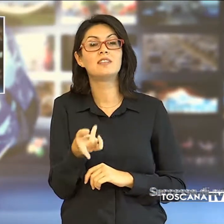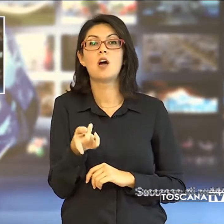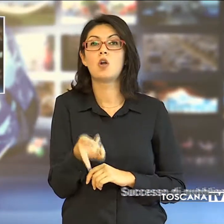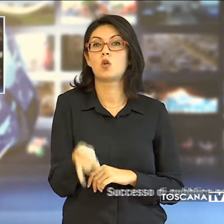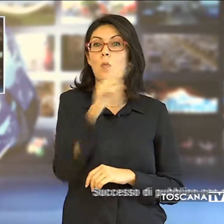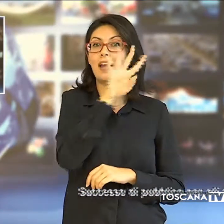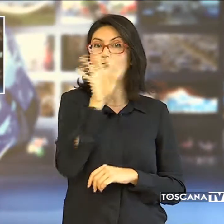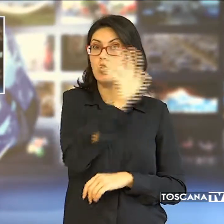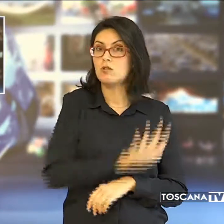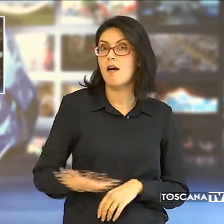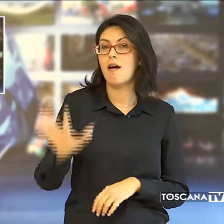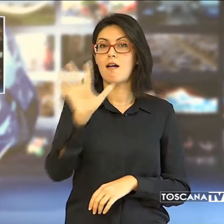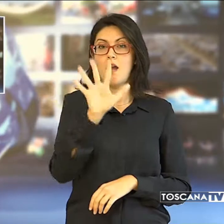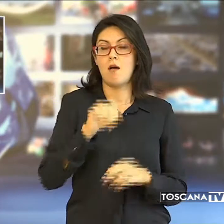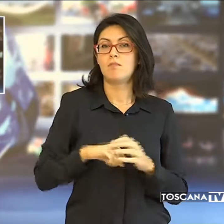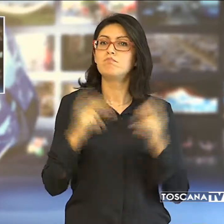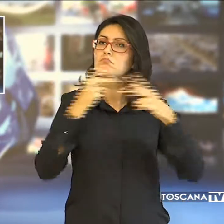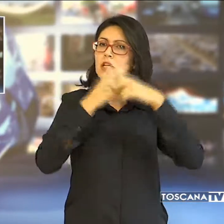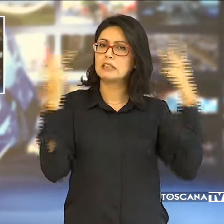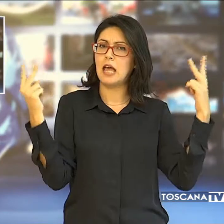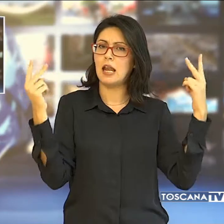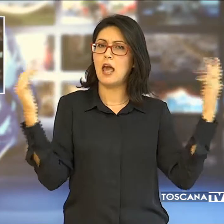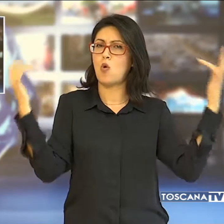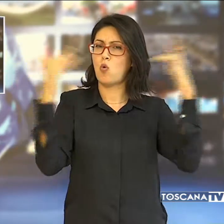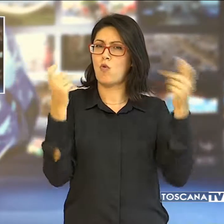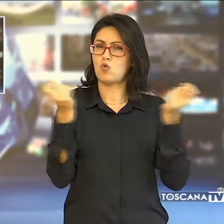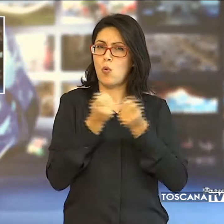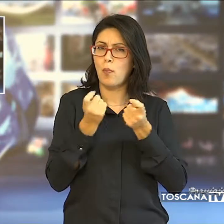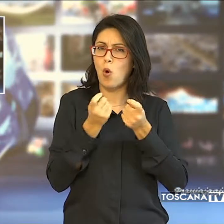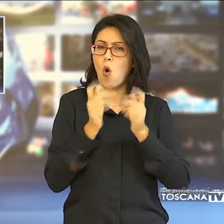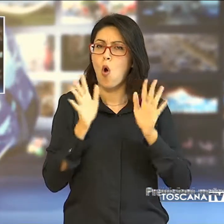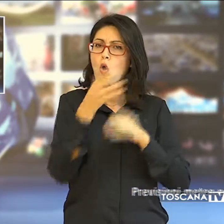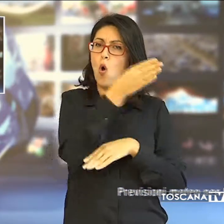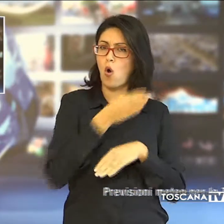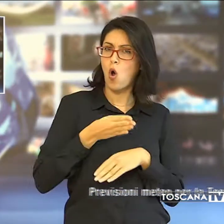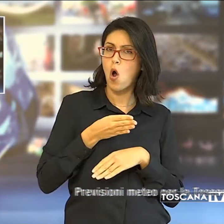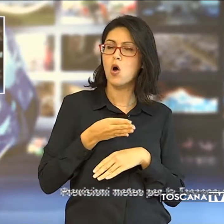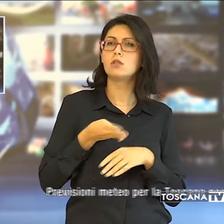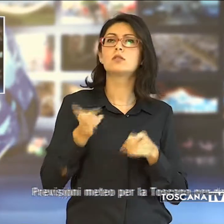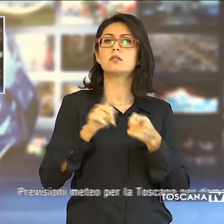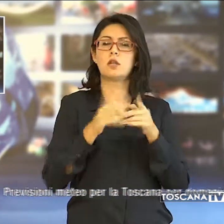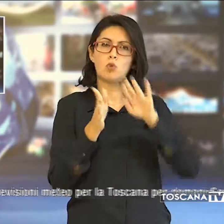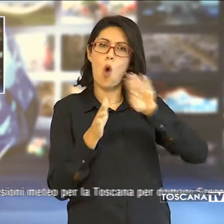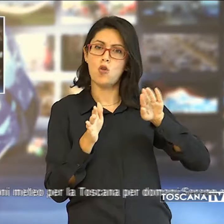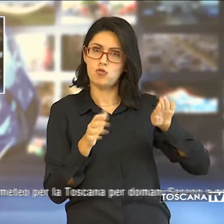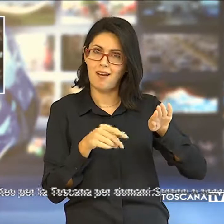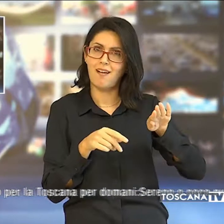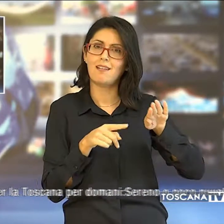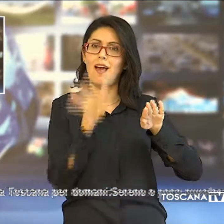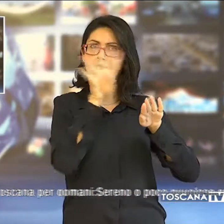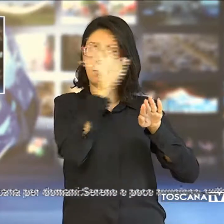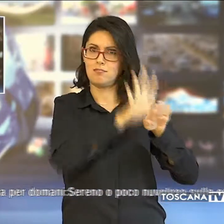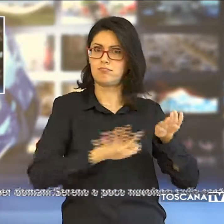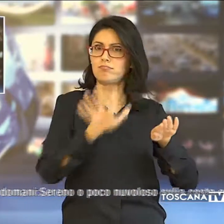tempo per domani in Toscana, sereno o poco nuvoloso sulla costa, sulle zone più occidentali della